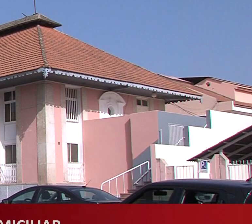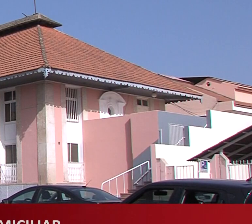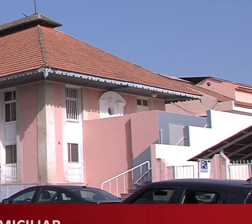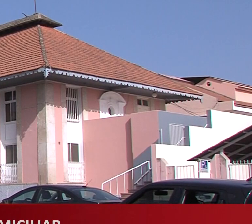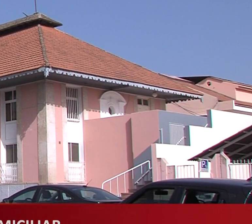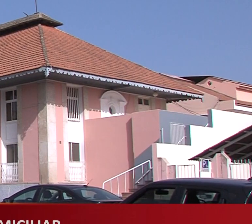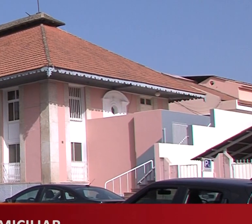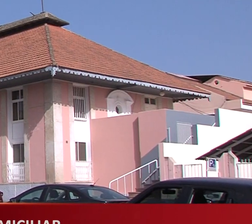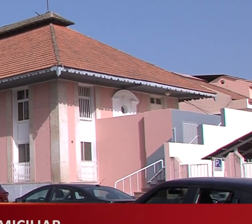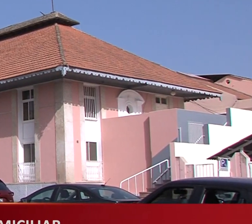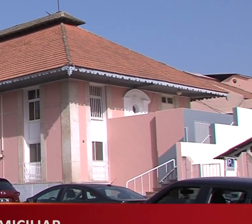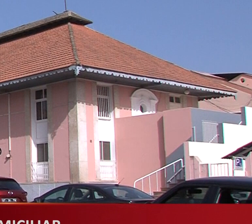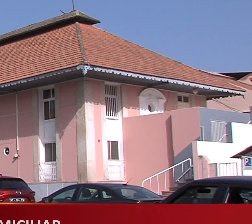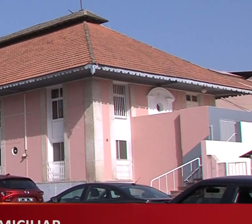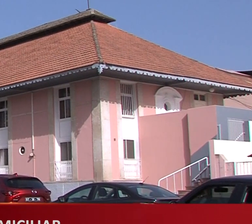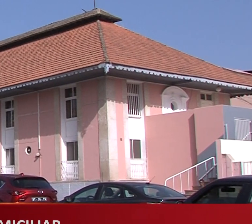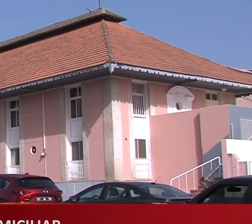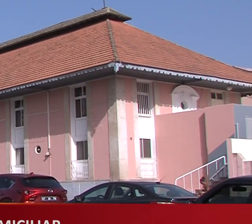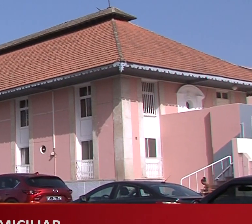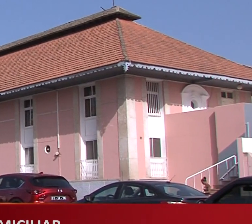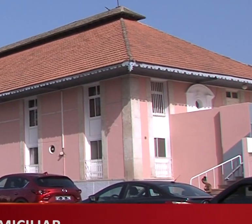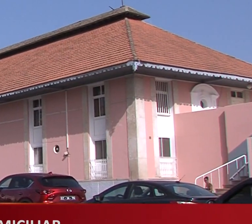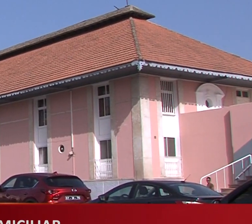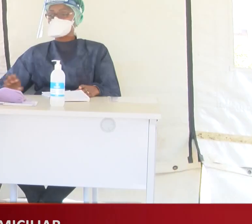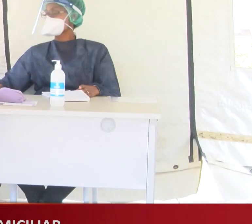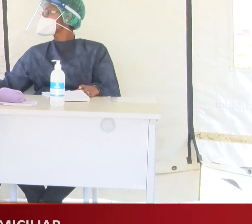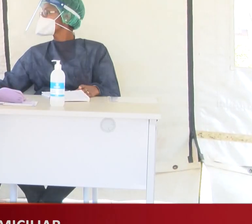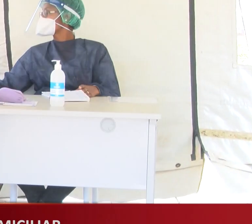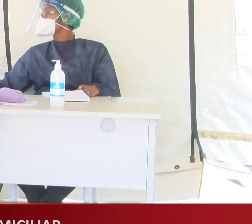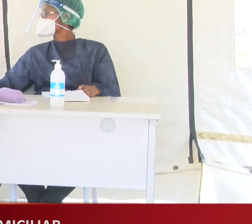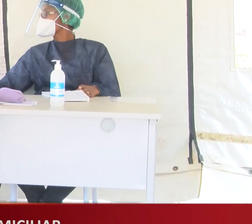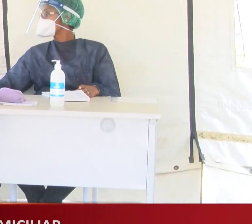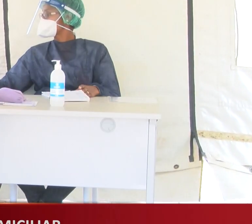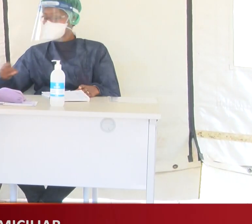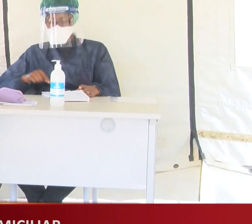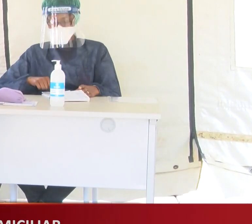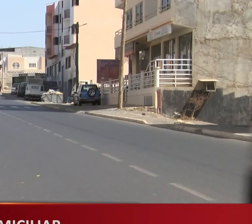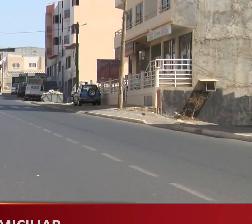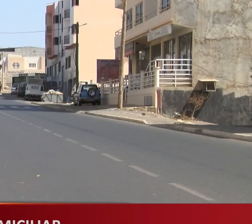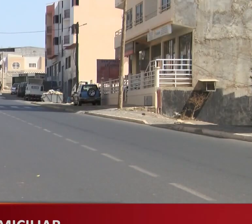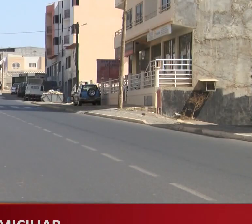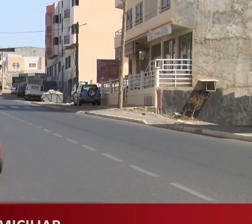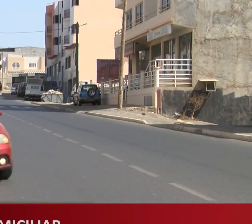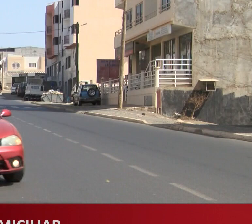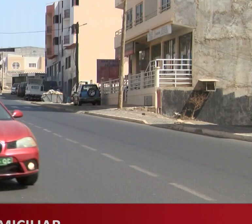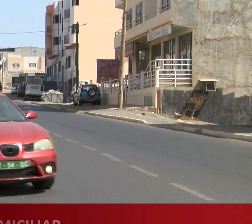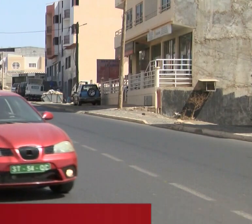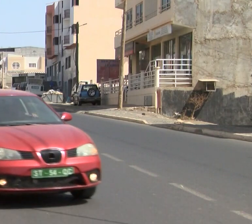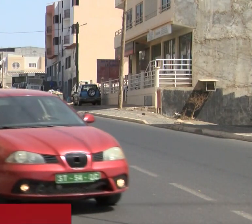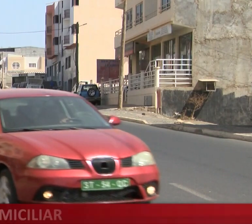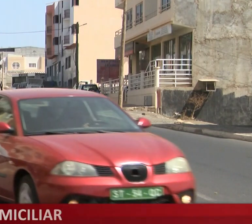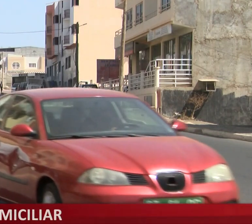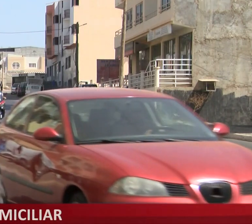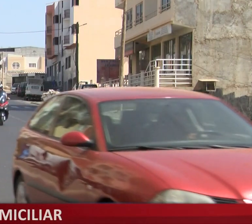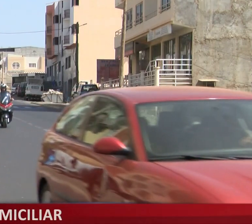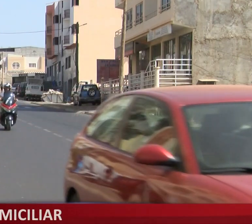As autoridades sanitárias têm acompanhado os pacientes com Covid-19 em isolamento domiciliar através do telefone e